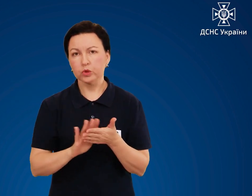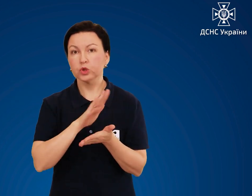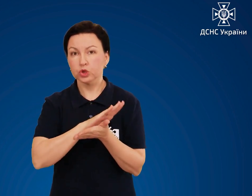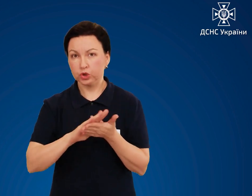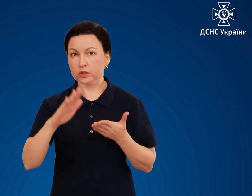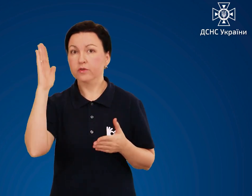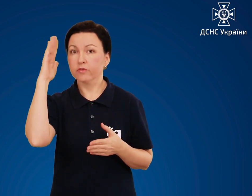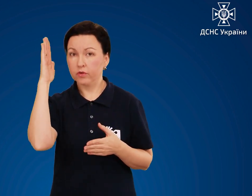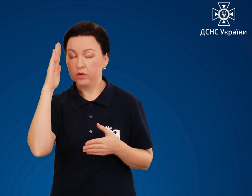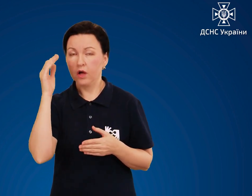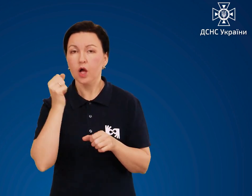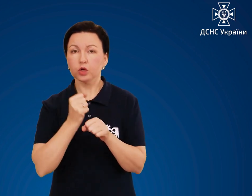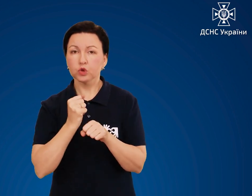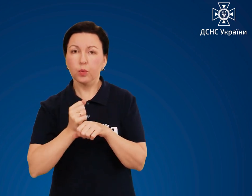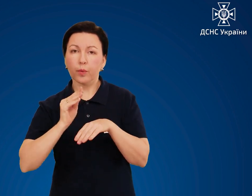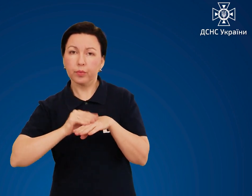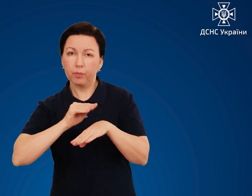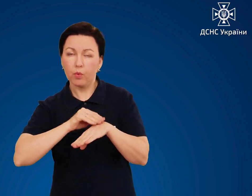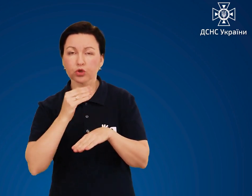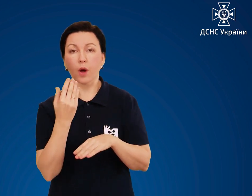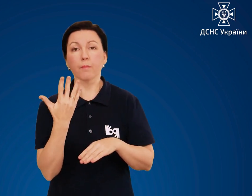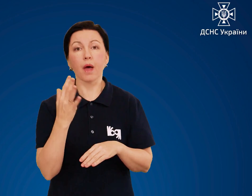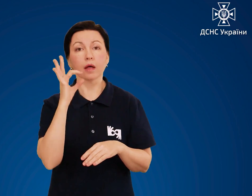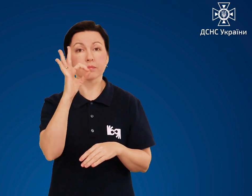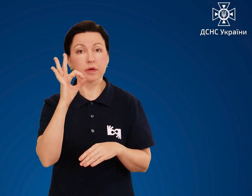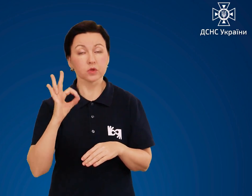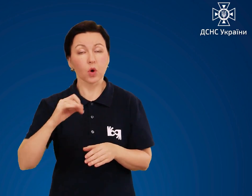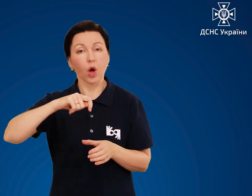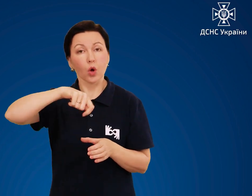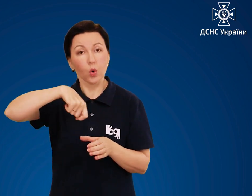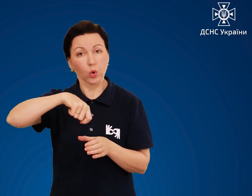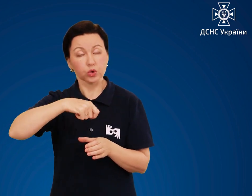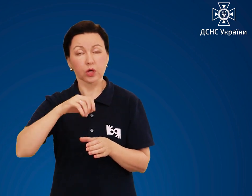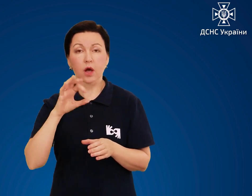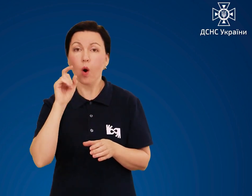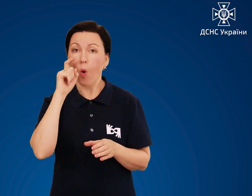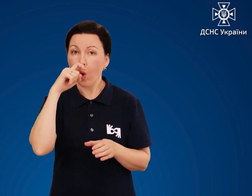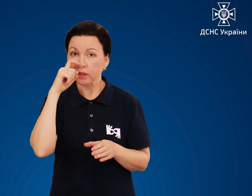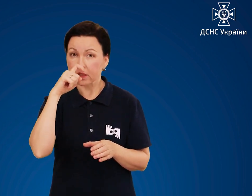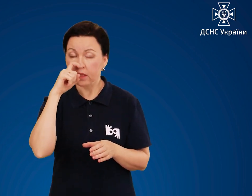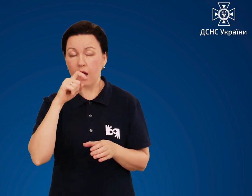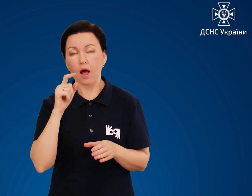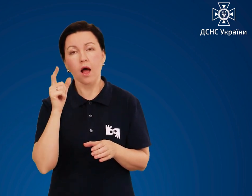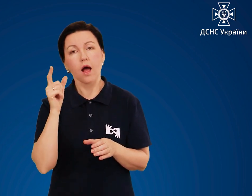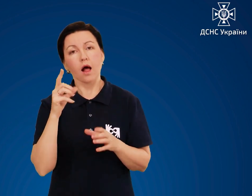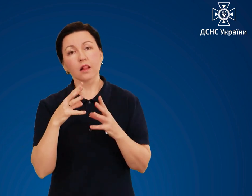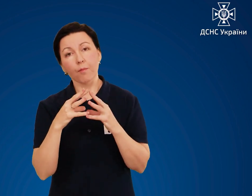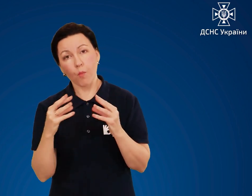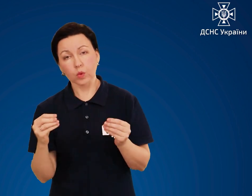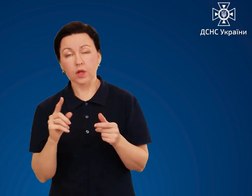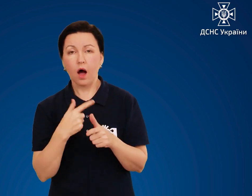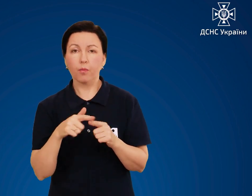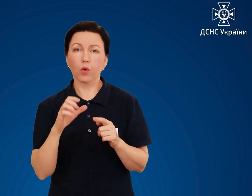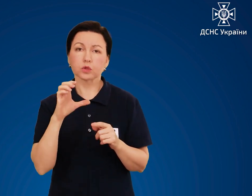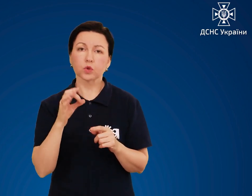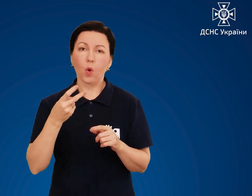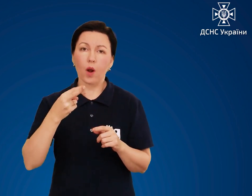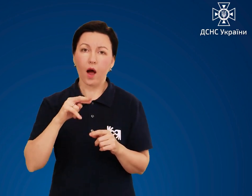чистою водою Зробіть перемочки з 5% розчину оцтової, лимонної або